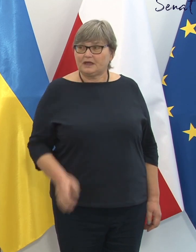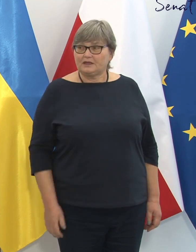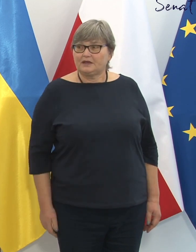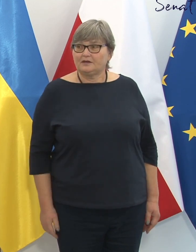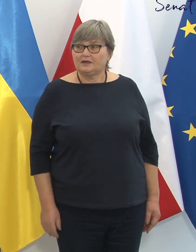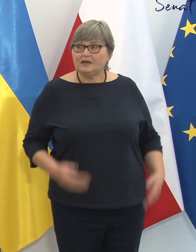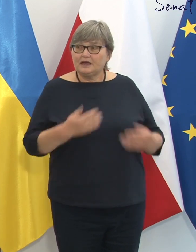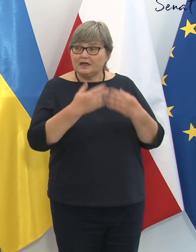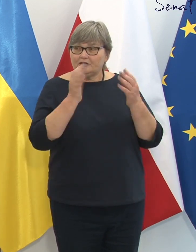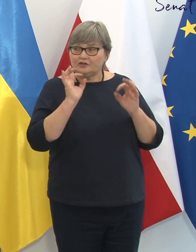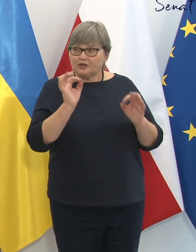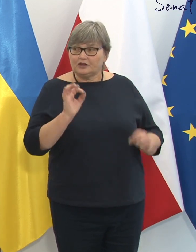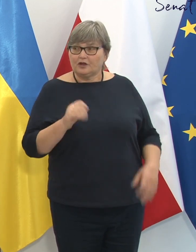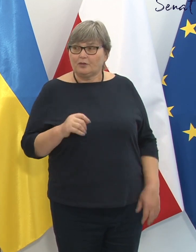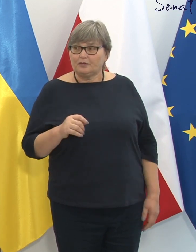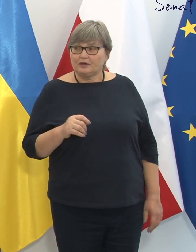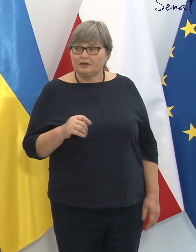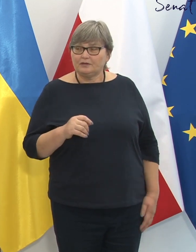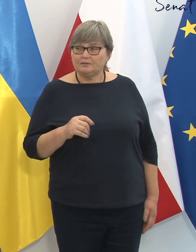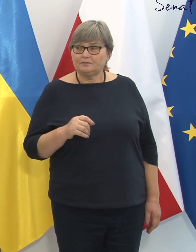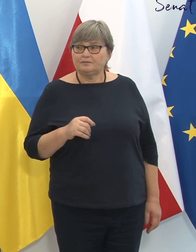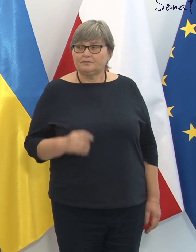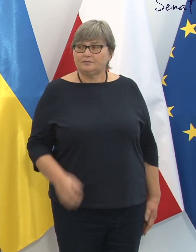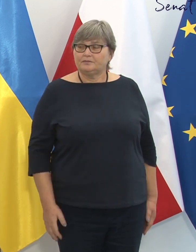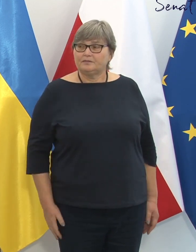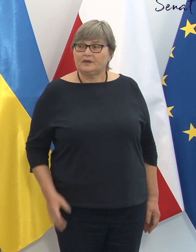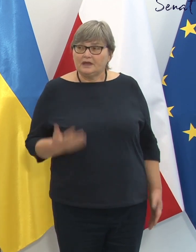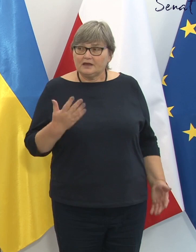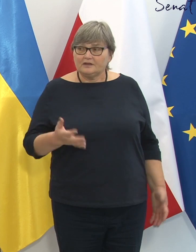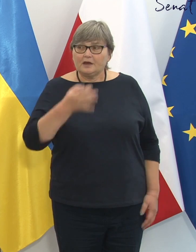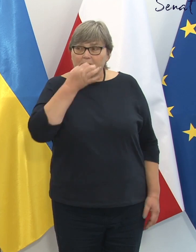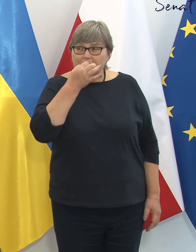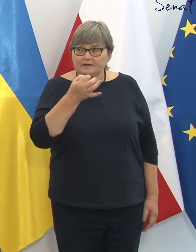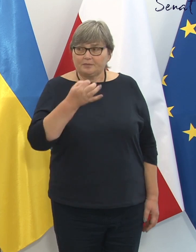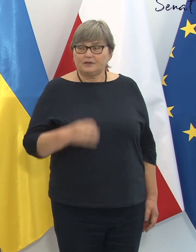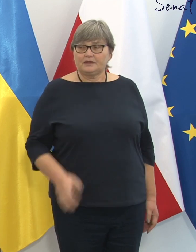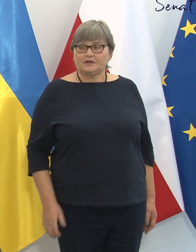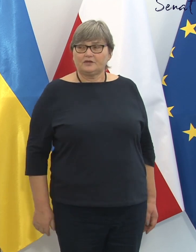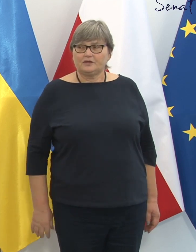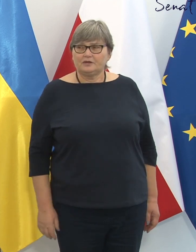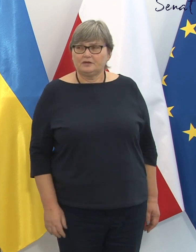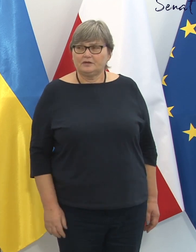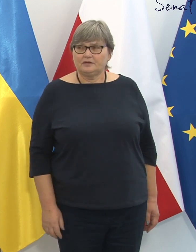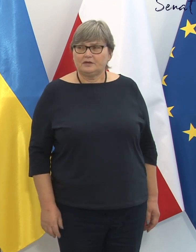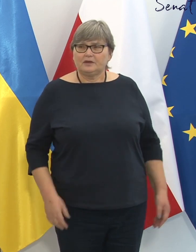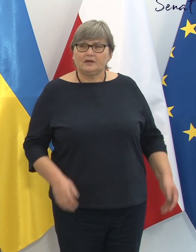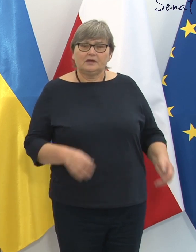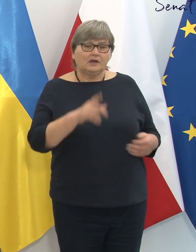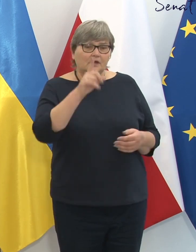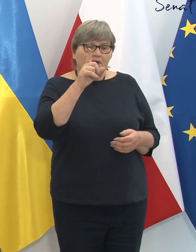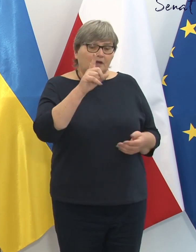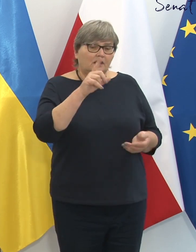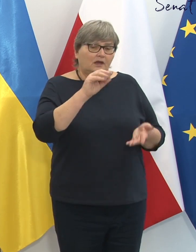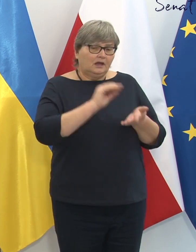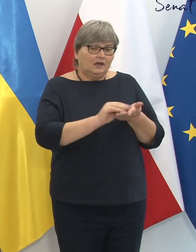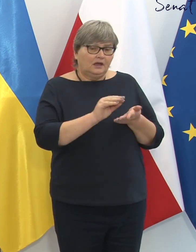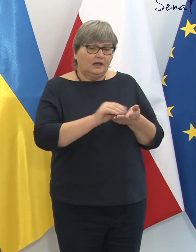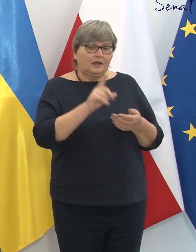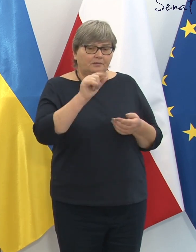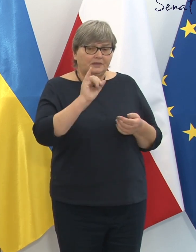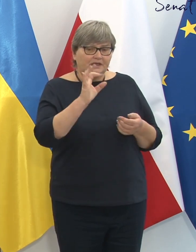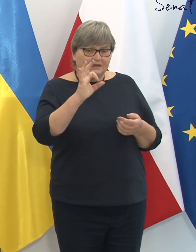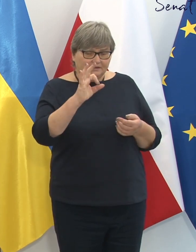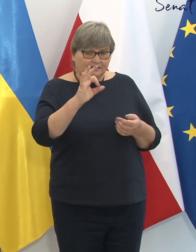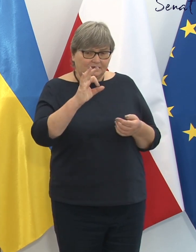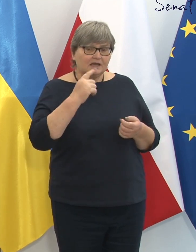Dzień dobry, Piotr Śmiłowicz, POP. Ja mam dwa pytania. Pierwsze, klub PiS zdecydował się wycofać ten projekt